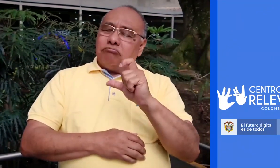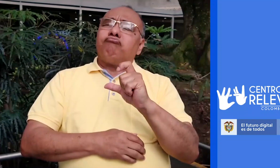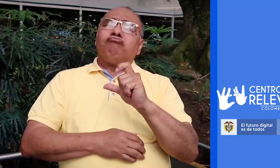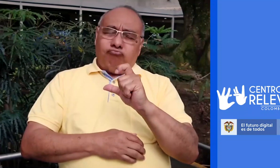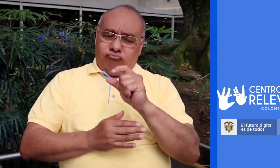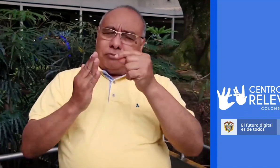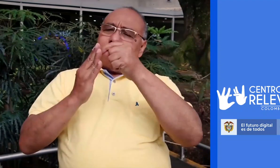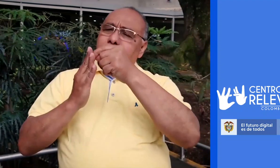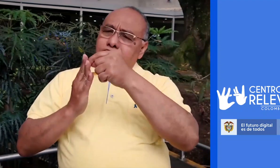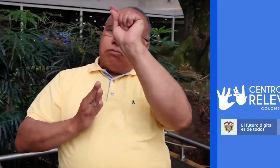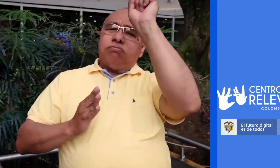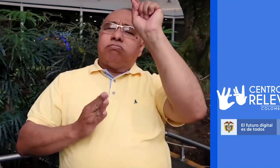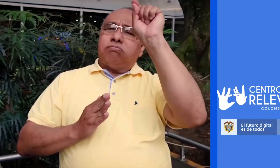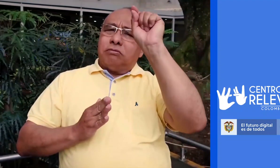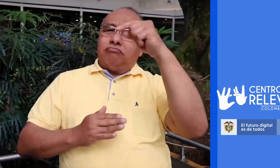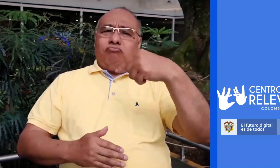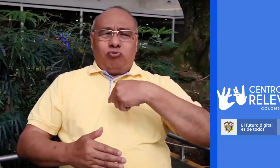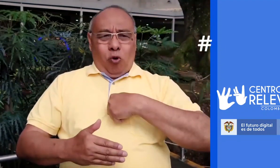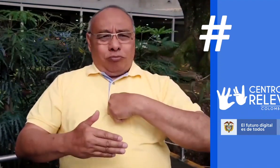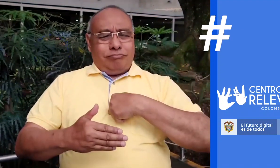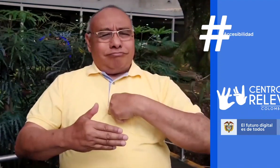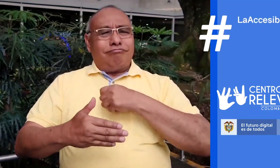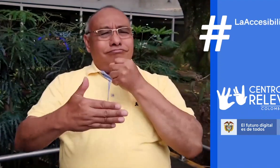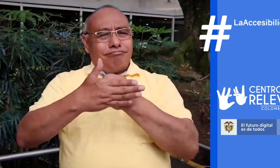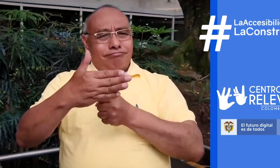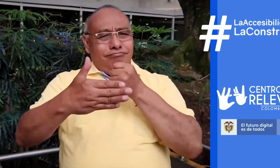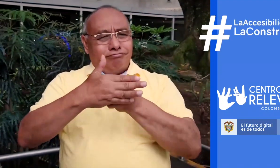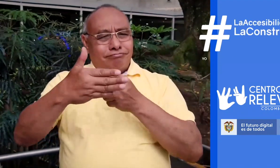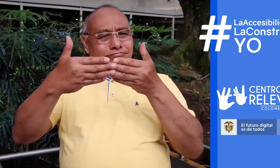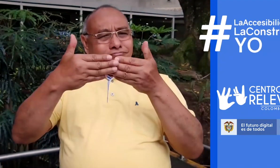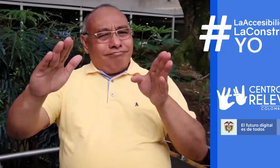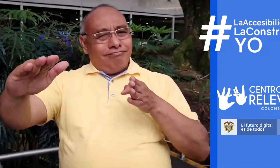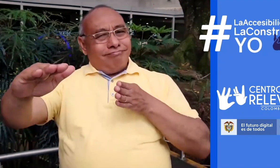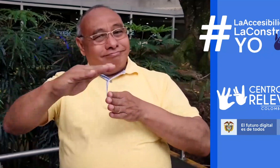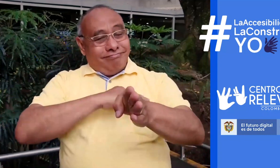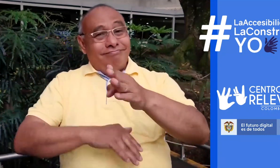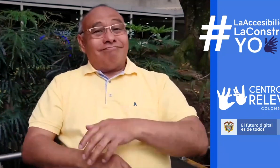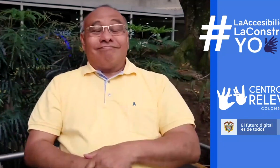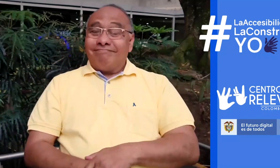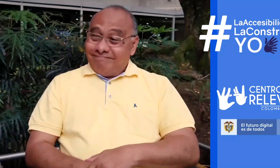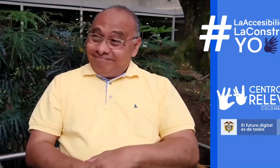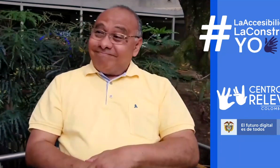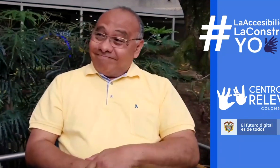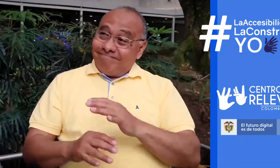El Ministerio TIC es una entidad que se suma a nuestro reto. La accesibilidad la construyo yo.